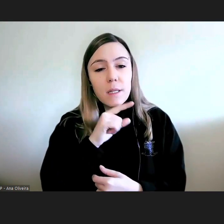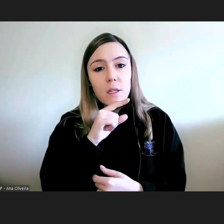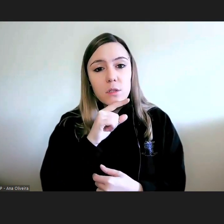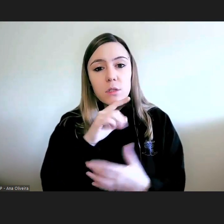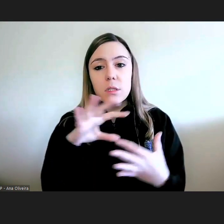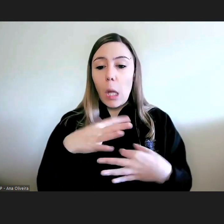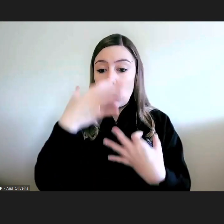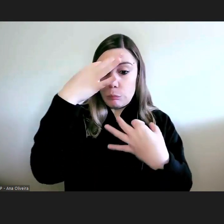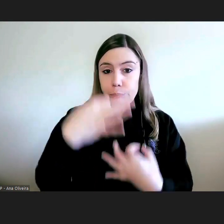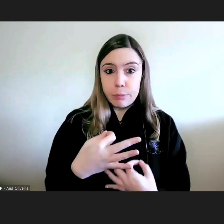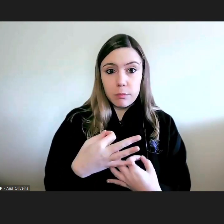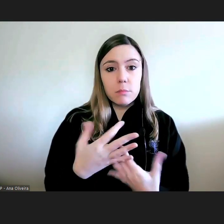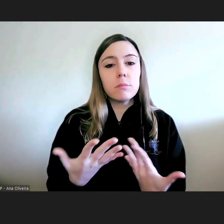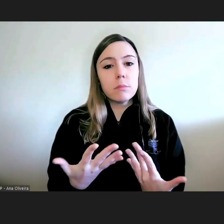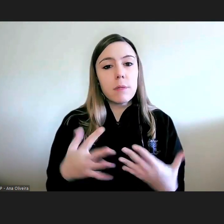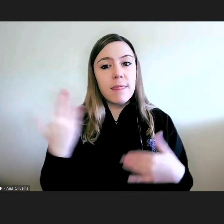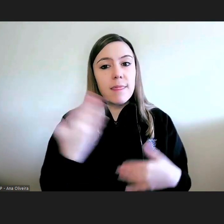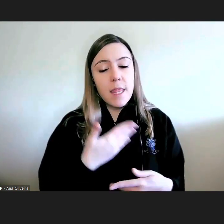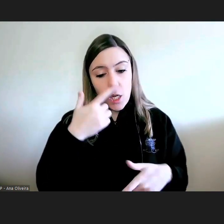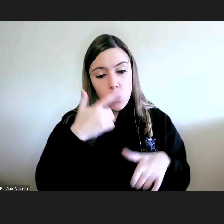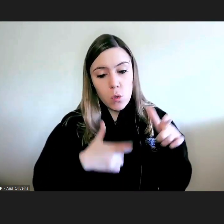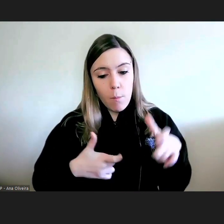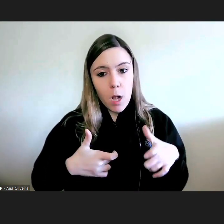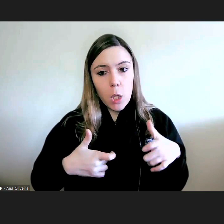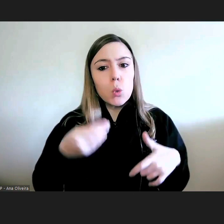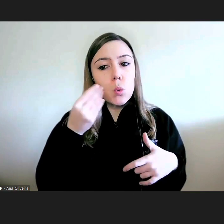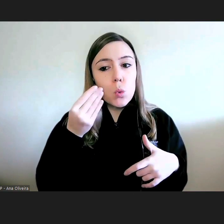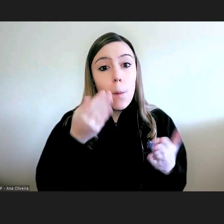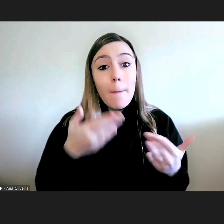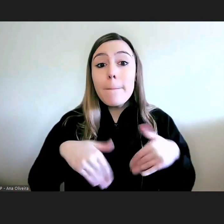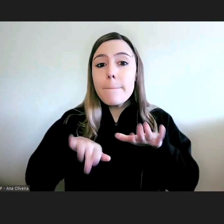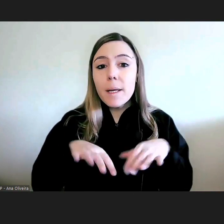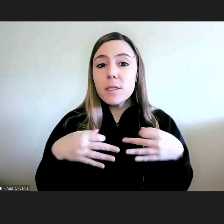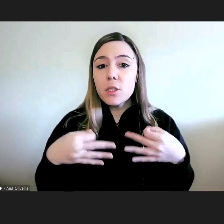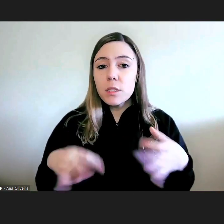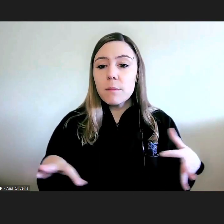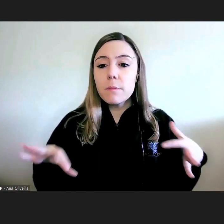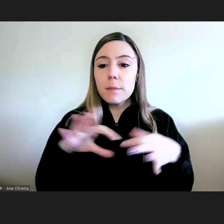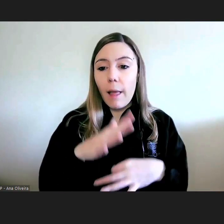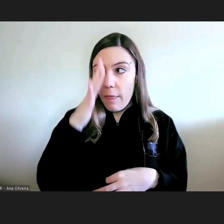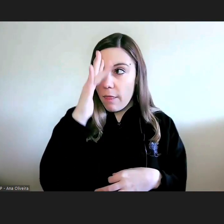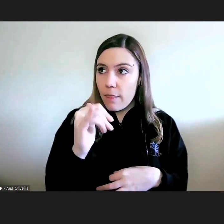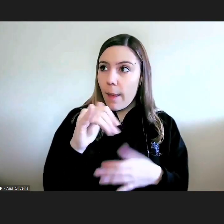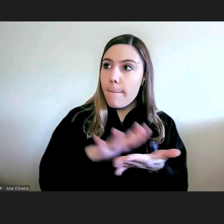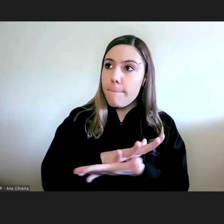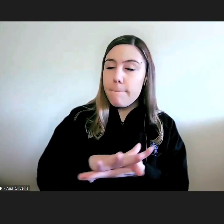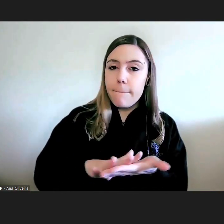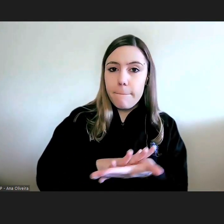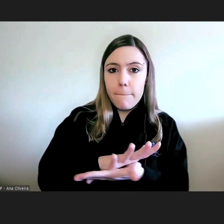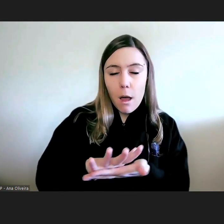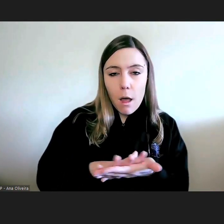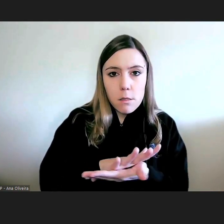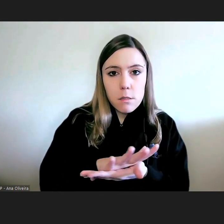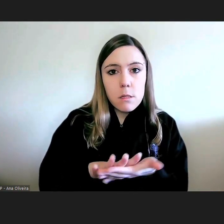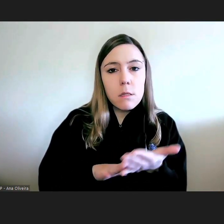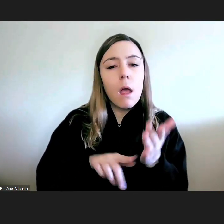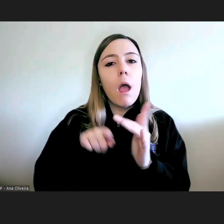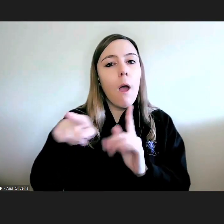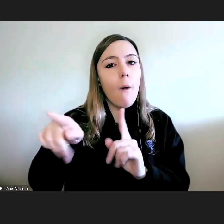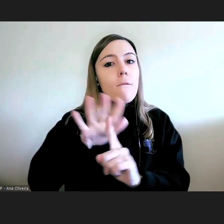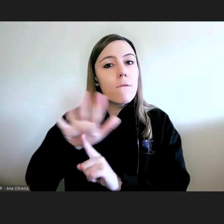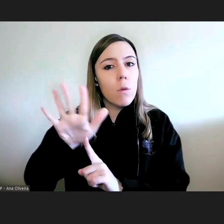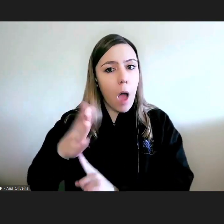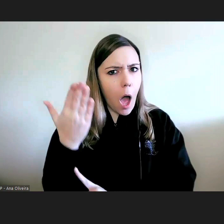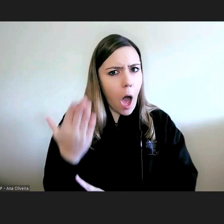afirmação desses direitos humanos mas partindo sempre desse princípio de que essa interferência